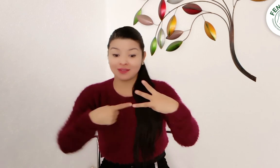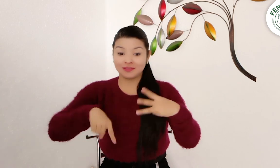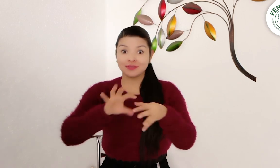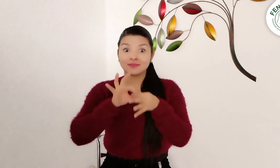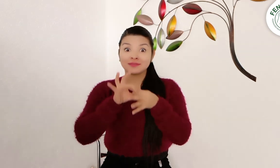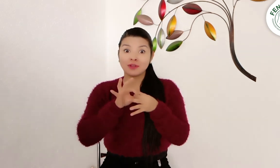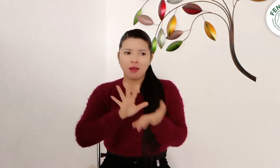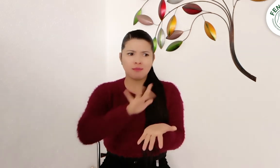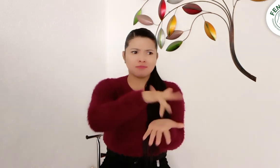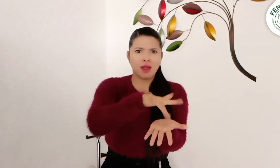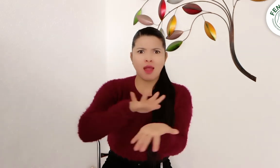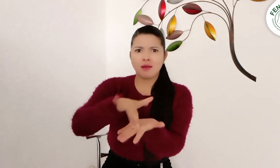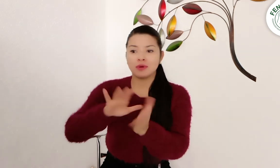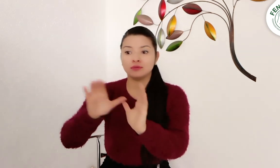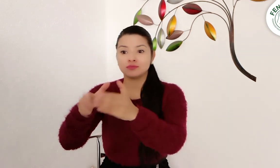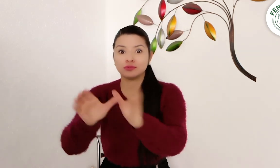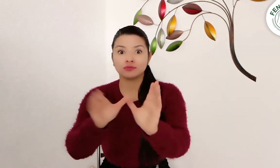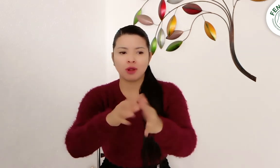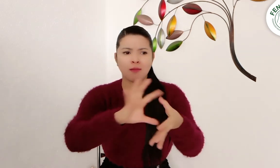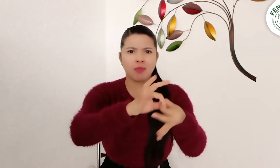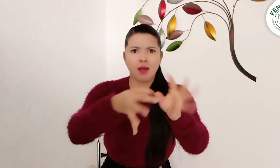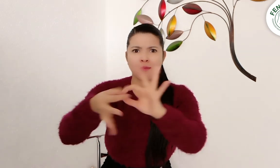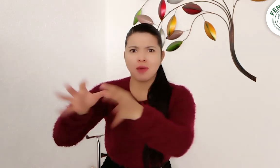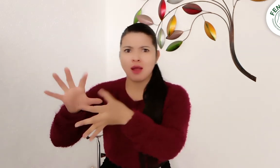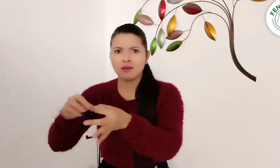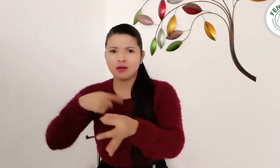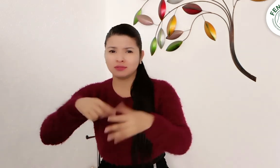¿Cómo participa FNASCOR en estos espacios?